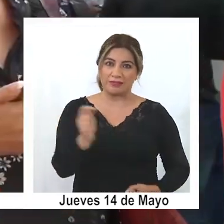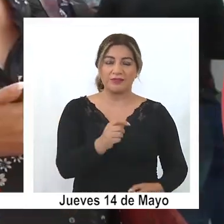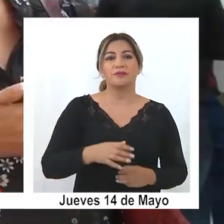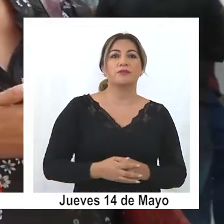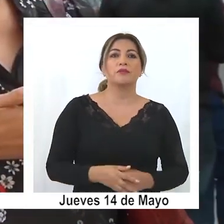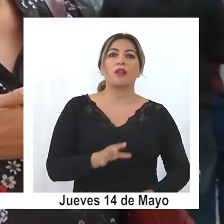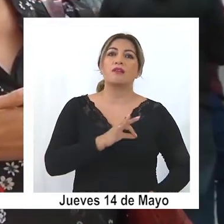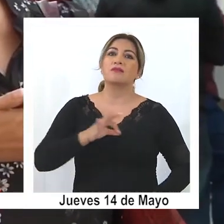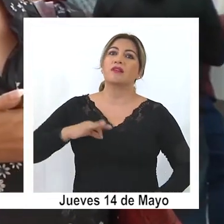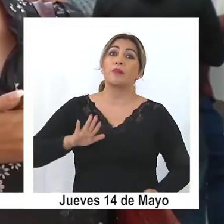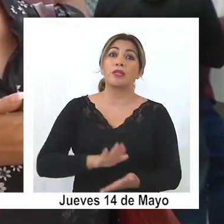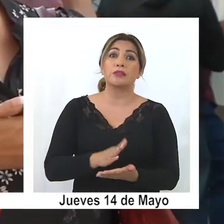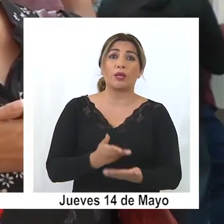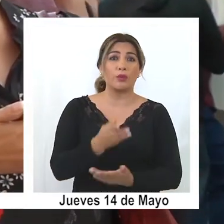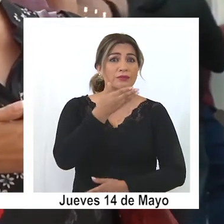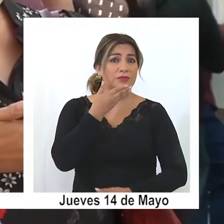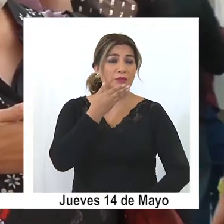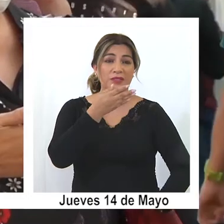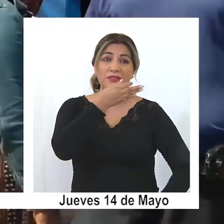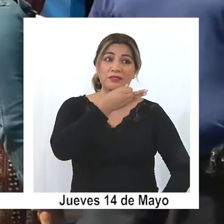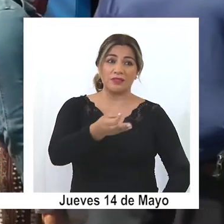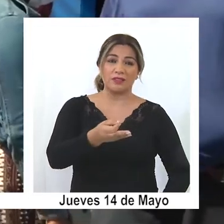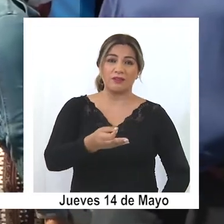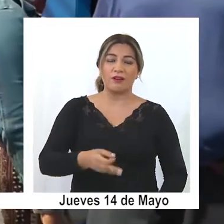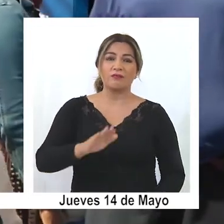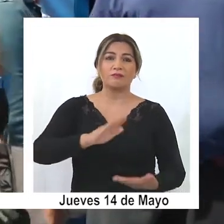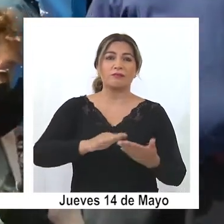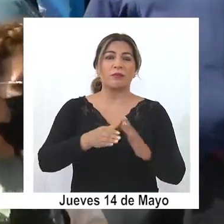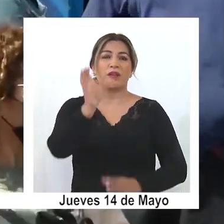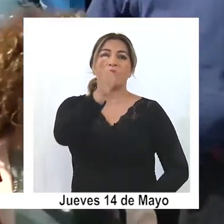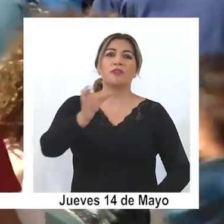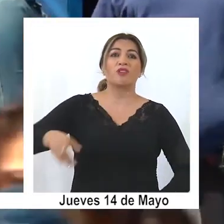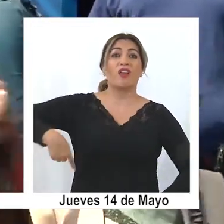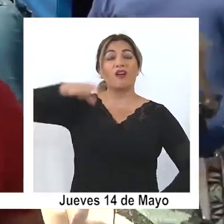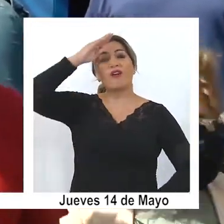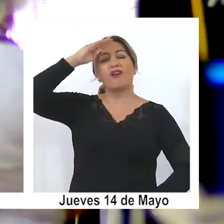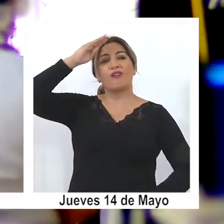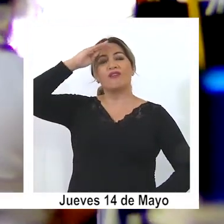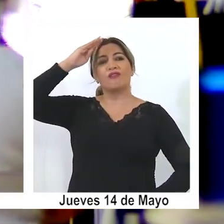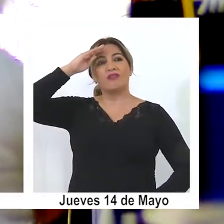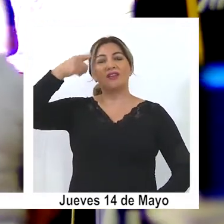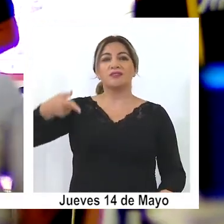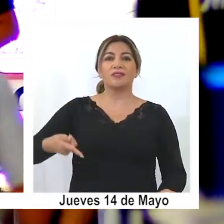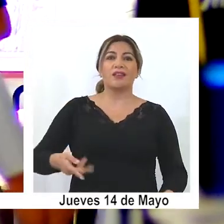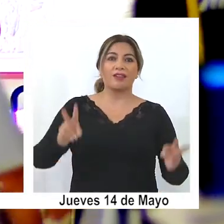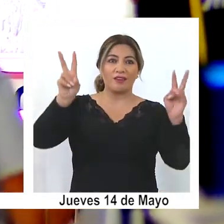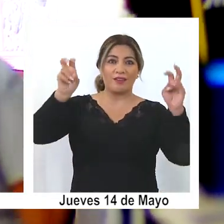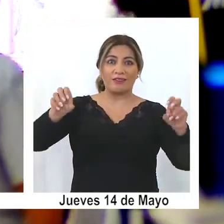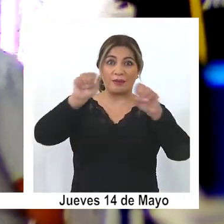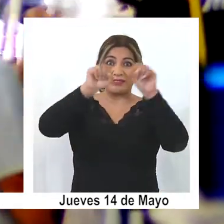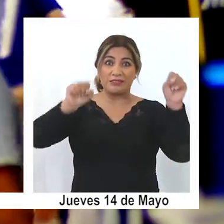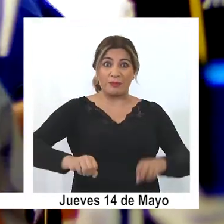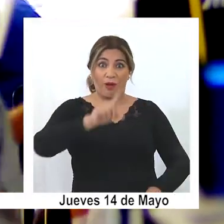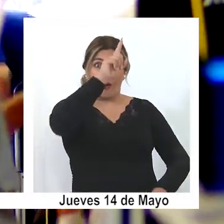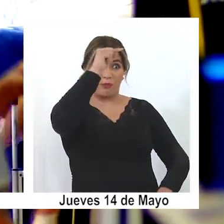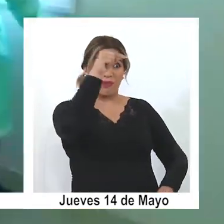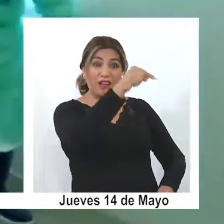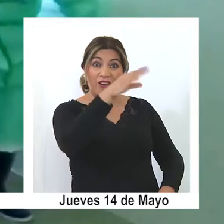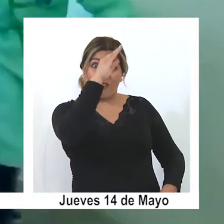Ceremi de Salud, por su parte, señaló que la comunidad no puede confiarse en la capacidad de respuesta del sistema, sino que debe evitar al